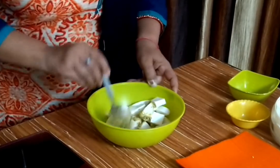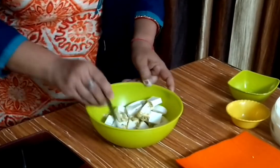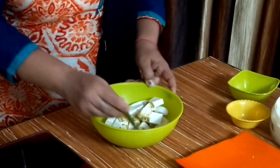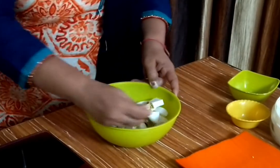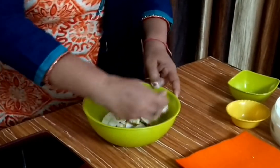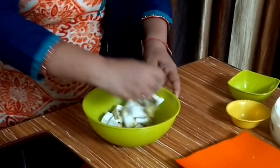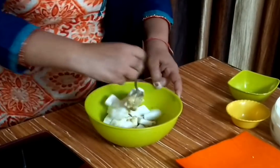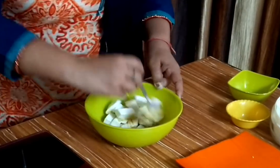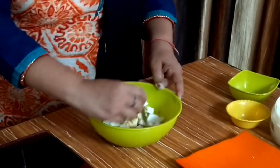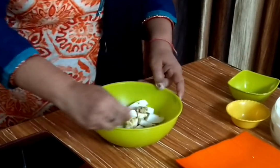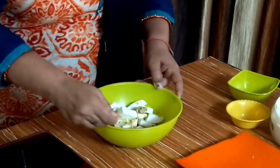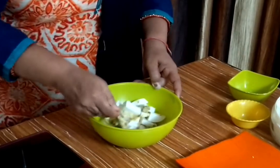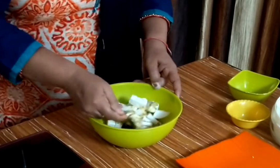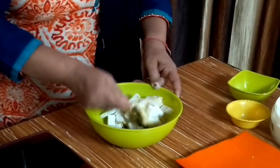और अच्छे से मिला लेंगे